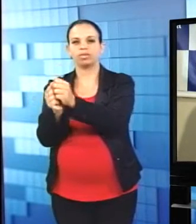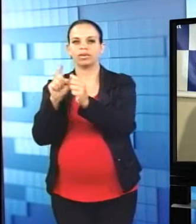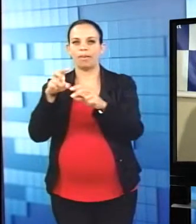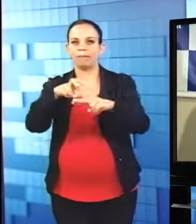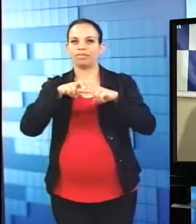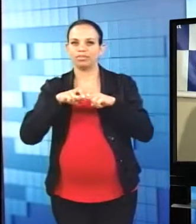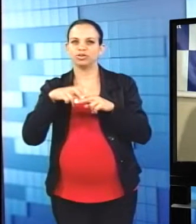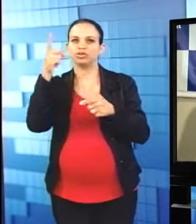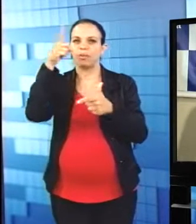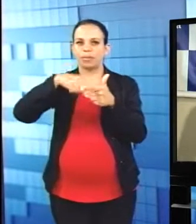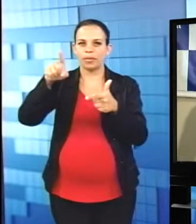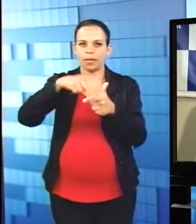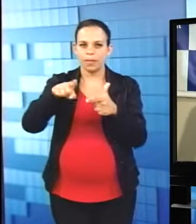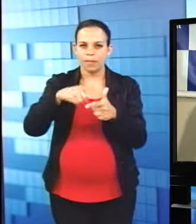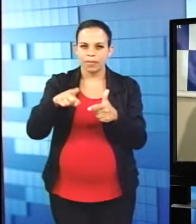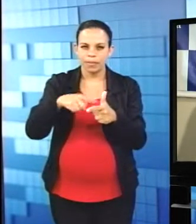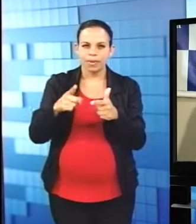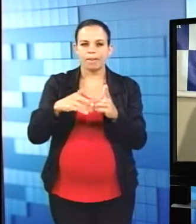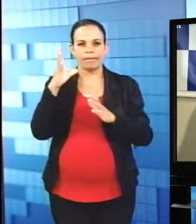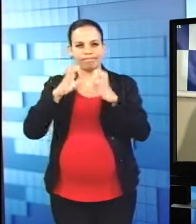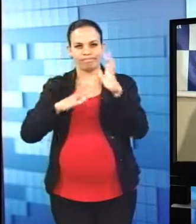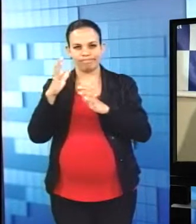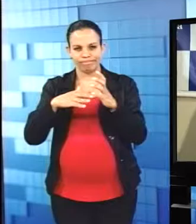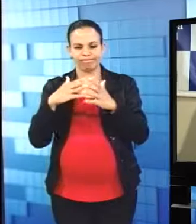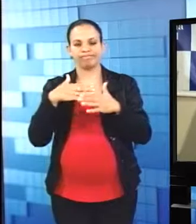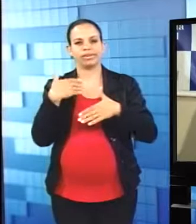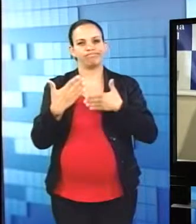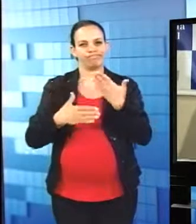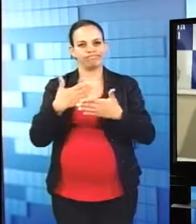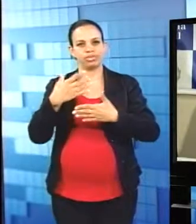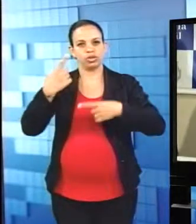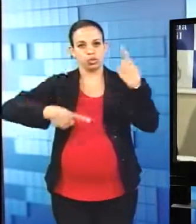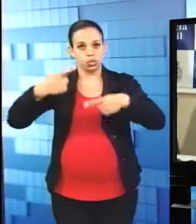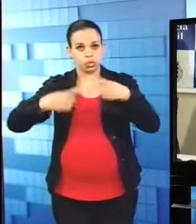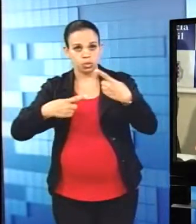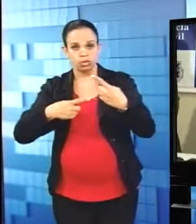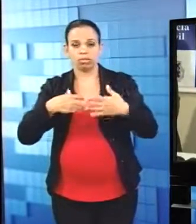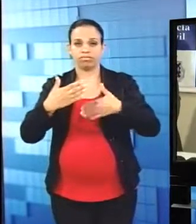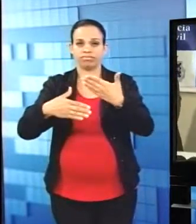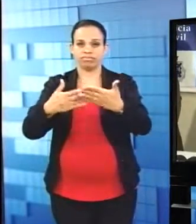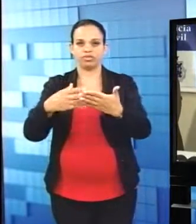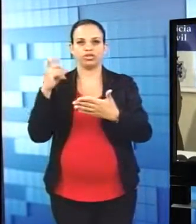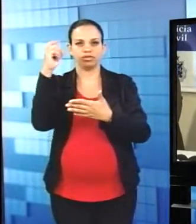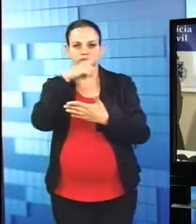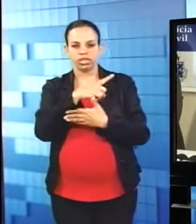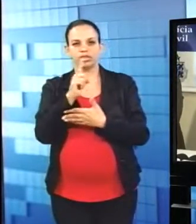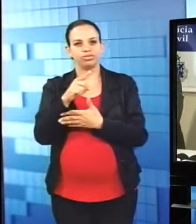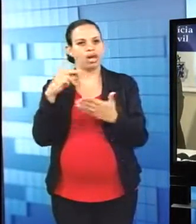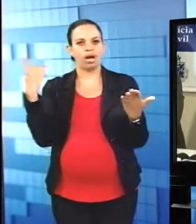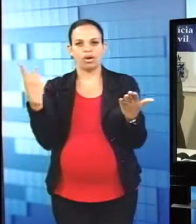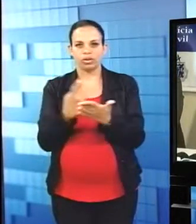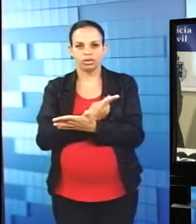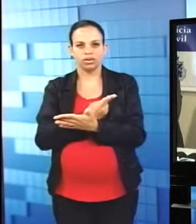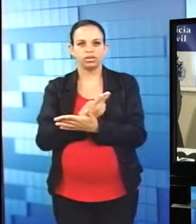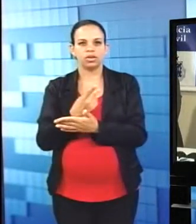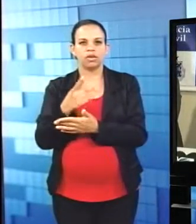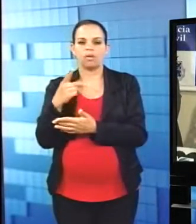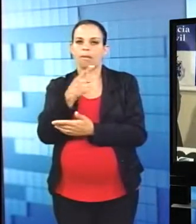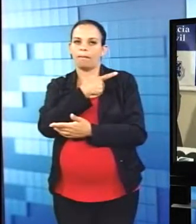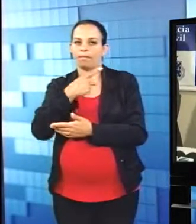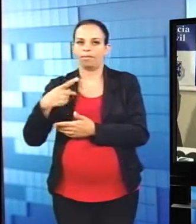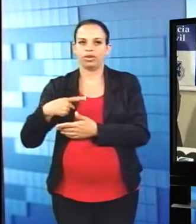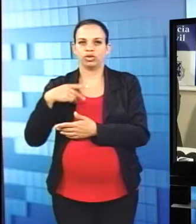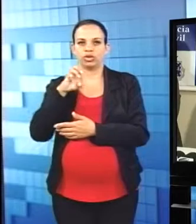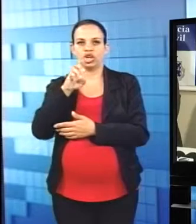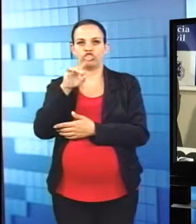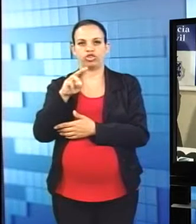Aí ele então ia matar de pedra mesmo. E aí começou a perdejar. Seguiram as vítimas desde a cidade de Conquista, pela estrada